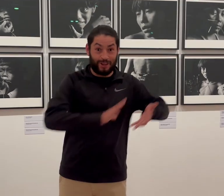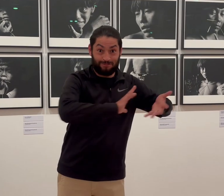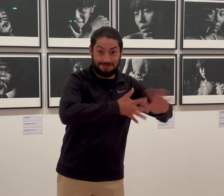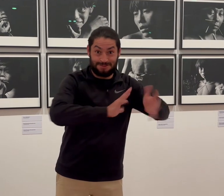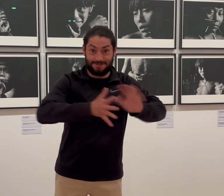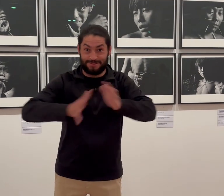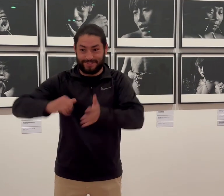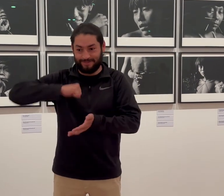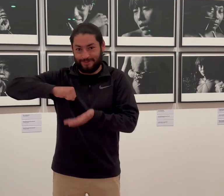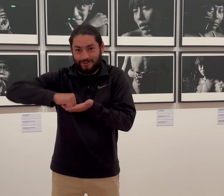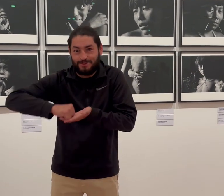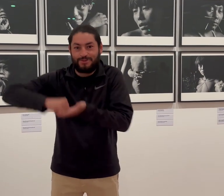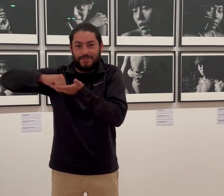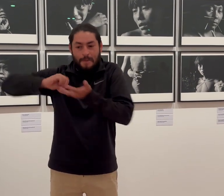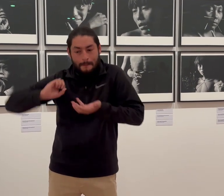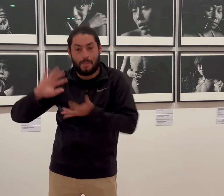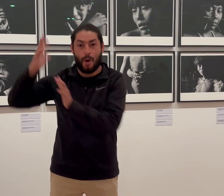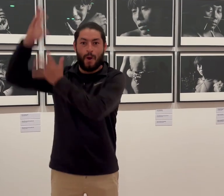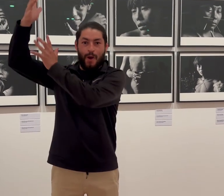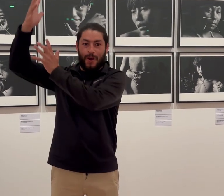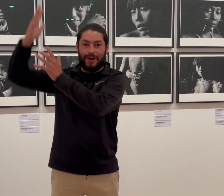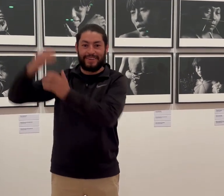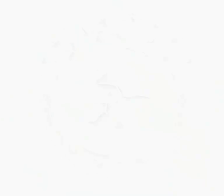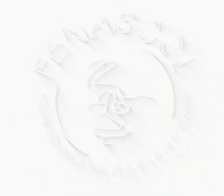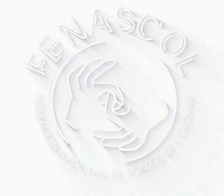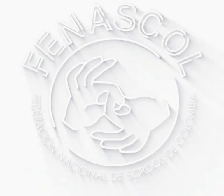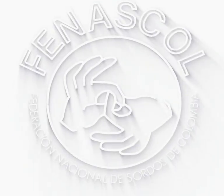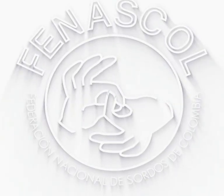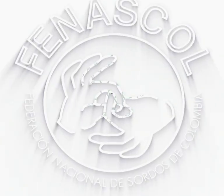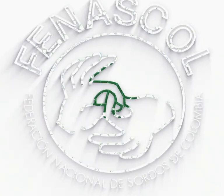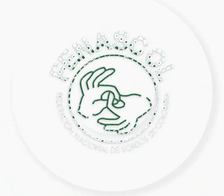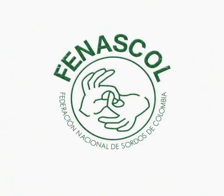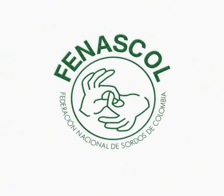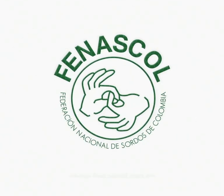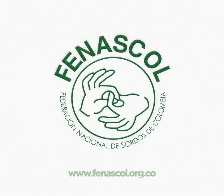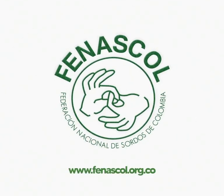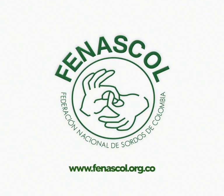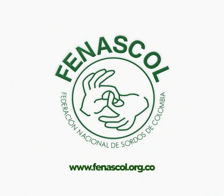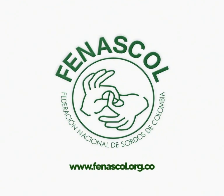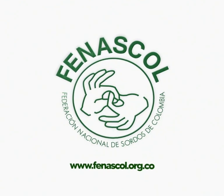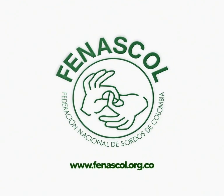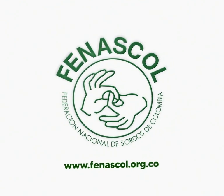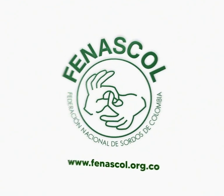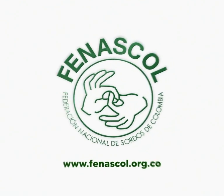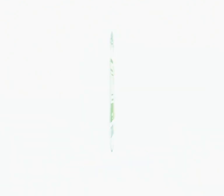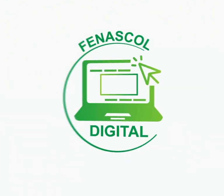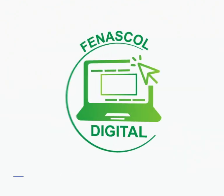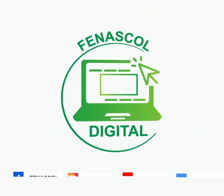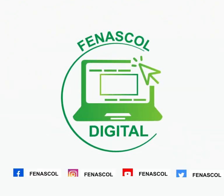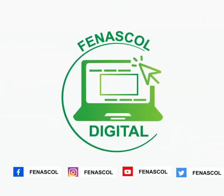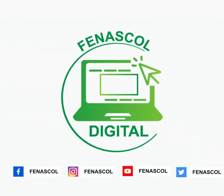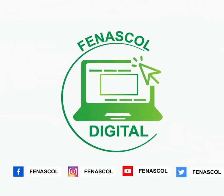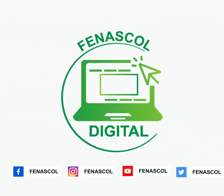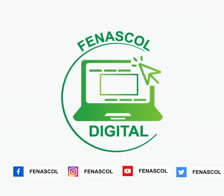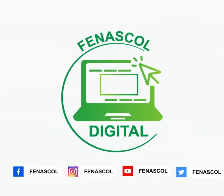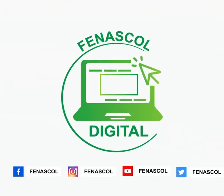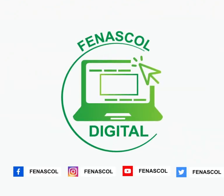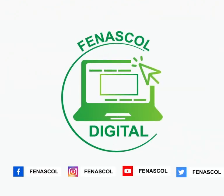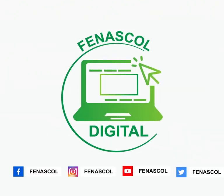Realcemos los derechos de las lenguas de señas ¡Gracias! ¡Gracias! ¡Gracias! ¡Gracias! ¡Gracias! ¡Gracias! ¡Gracias!